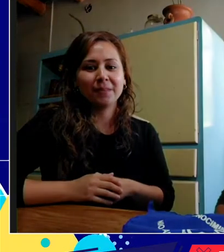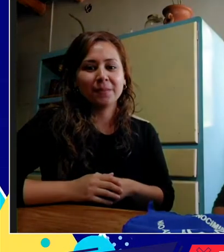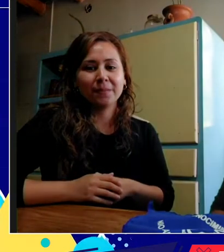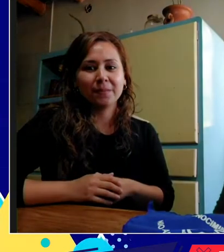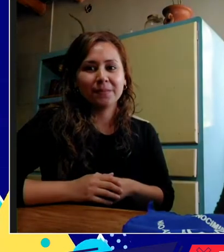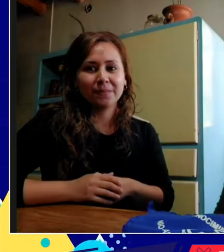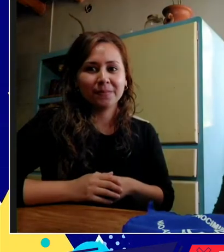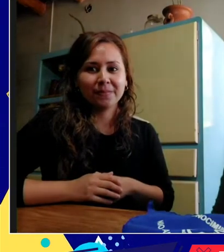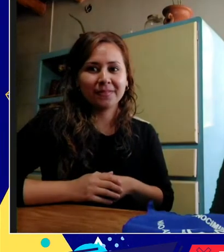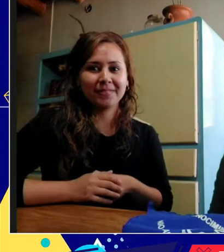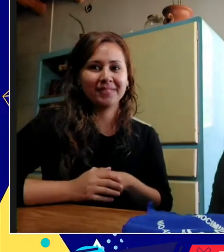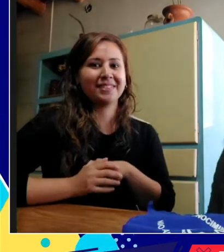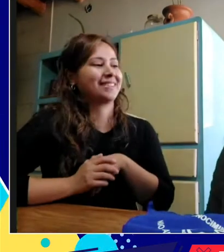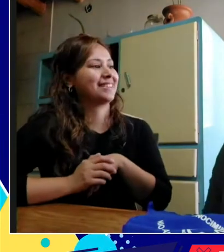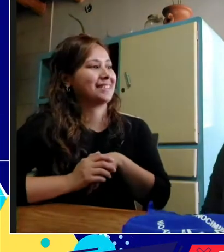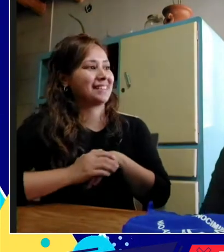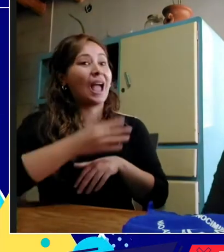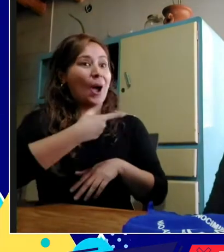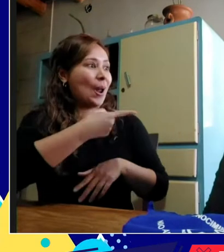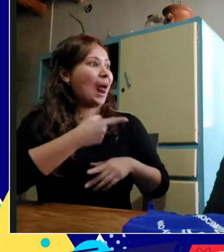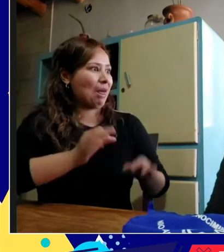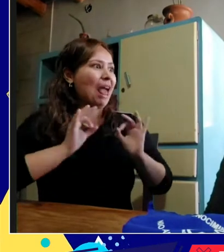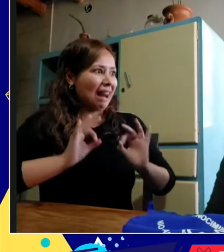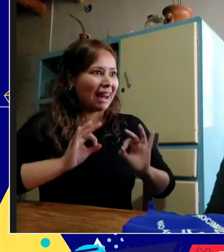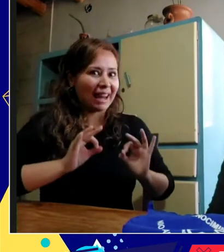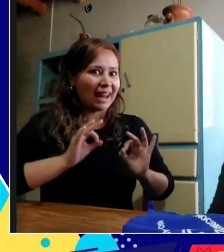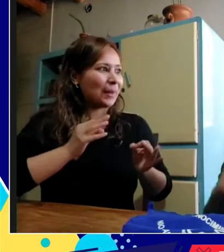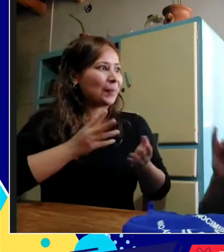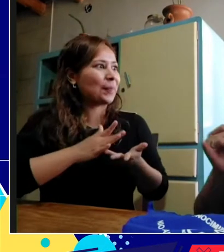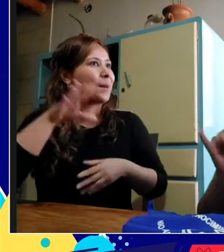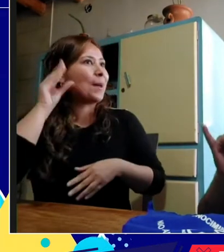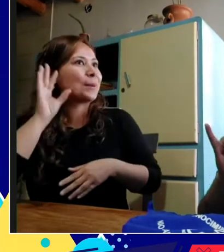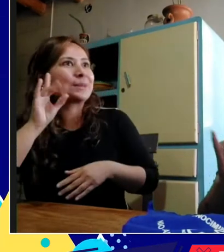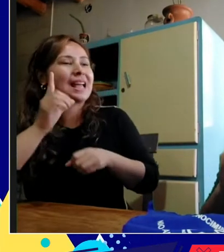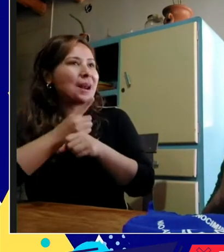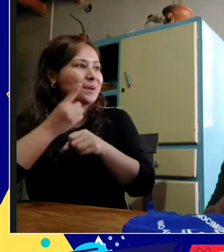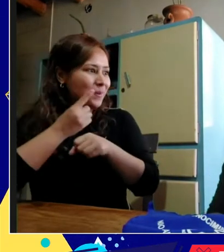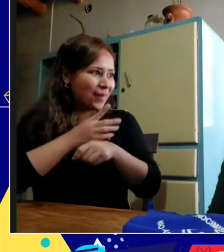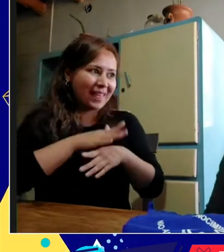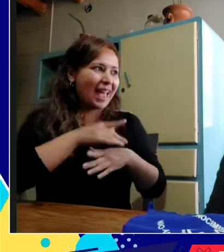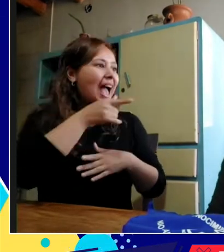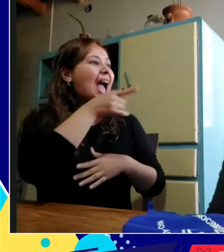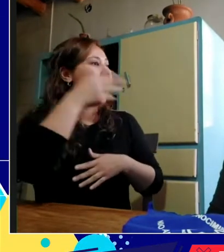listas. Ahí Ana nos comentaba que, bueno, pudo llegar Fátima para estar con ella, que su intérprete ahí le va diciendo todo lo que...